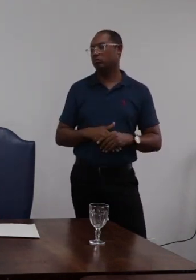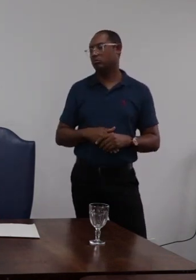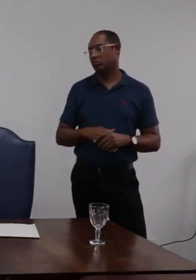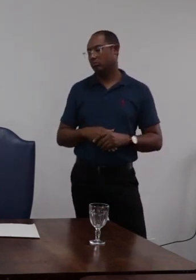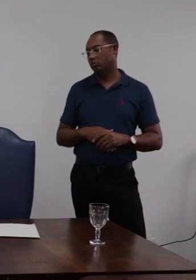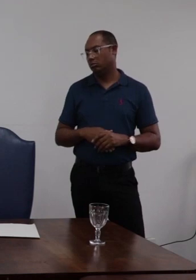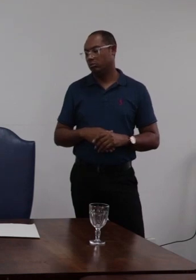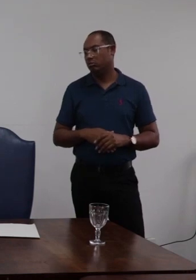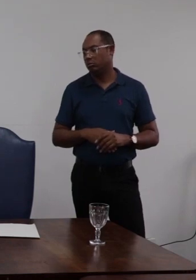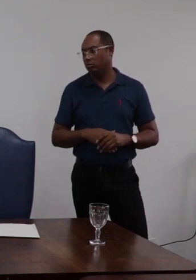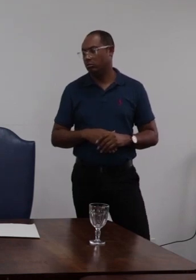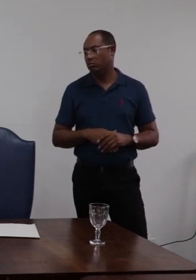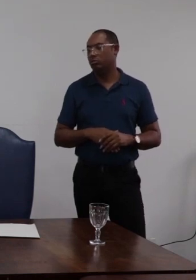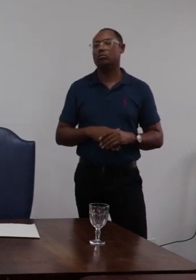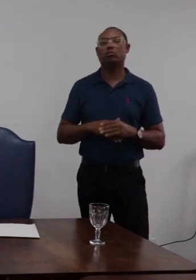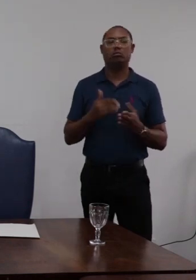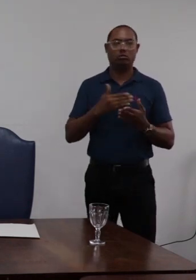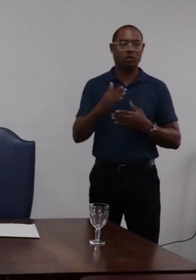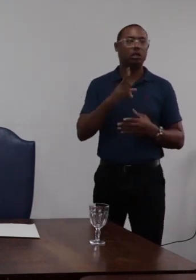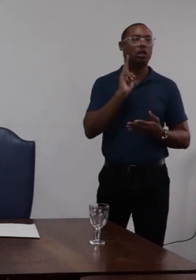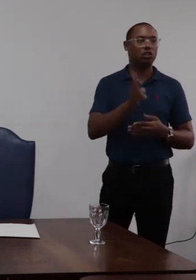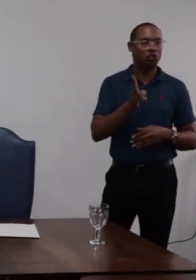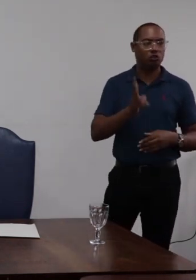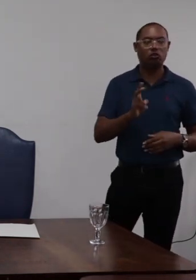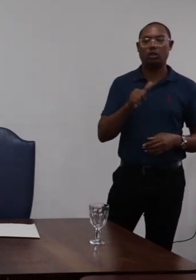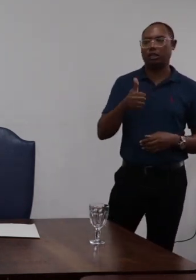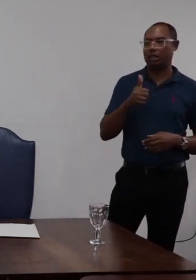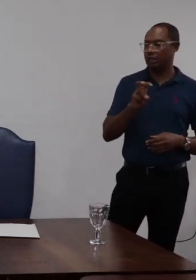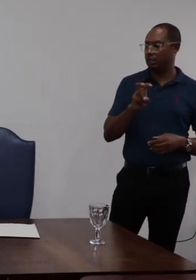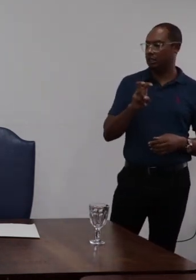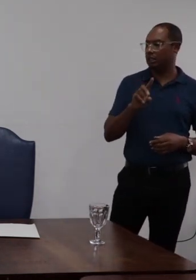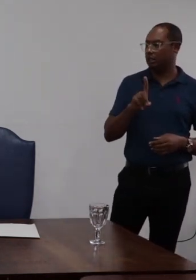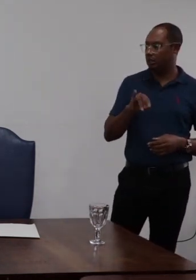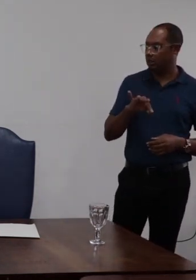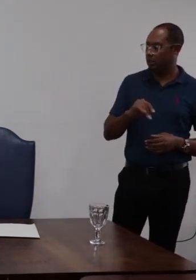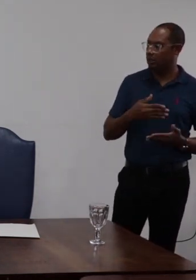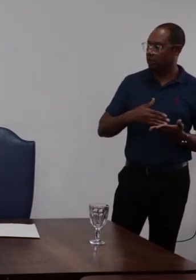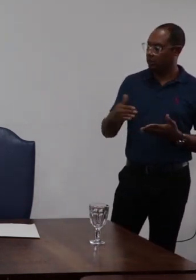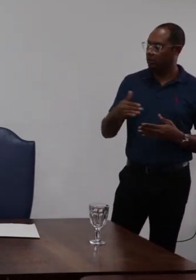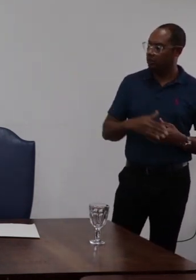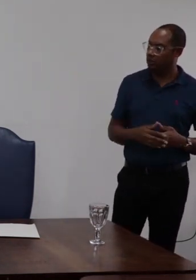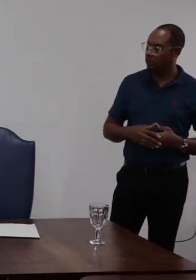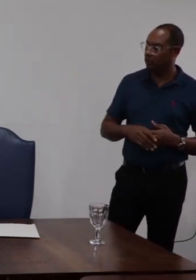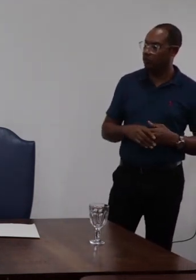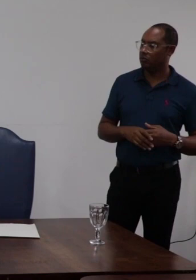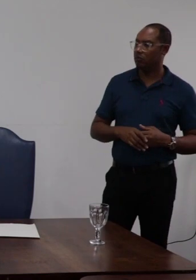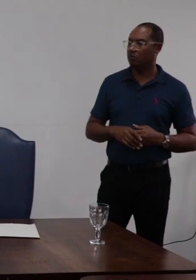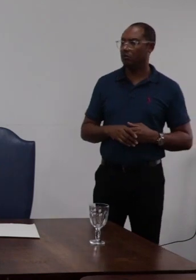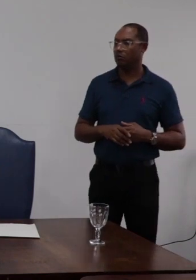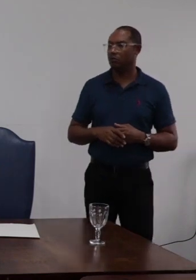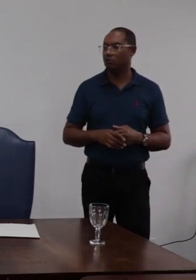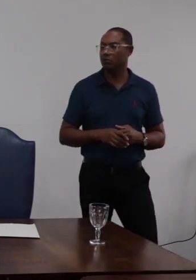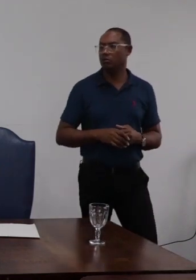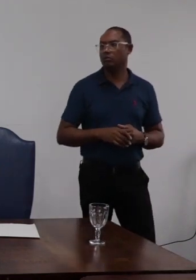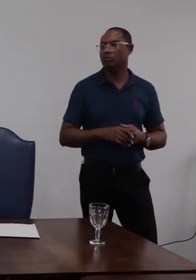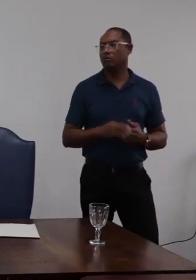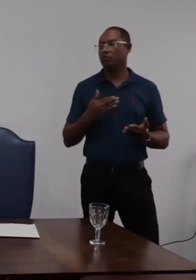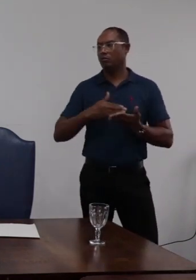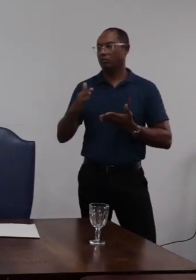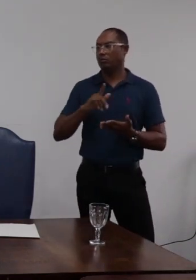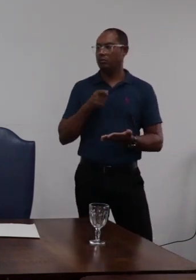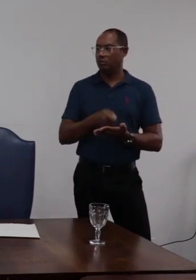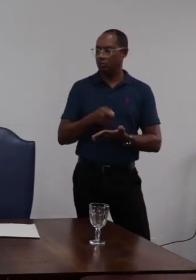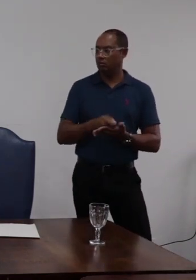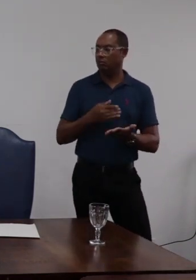apontamos majorar a penalidade que é como disse inicialmente de advertência para o nível superior